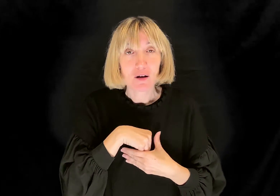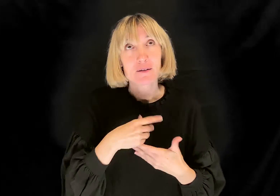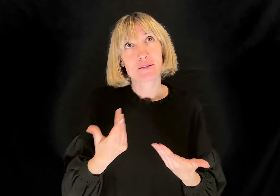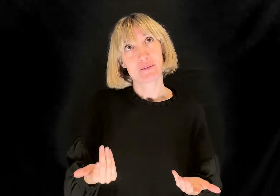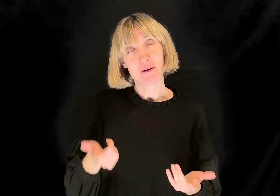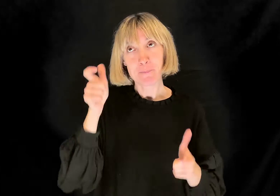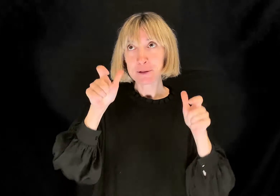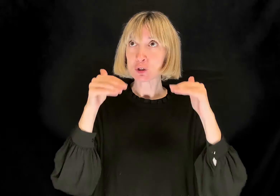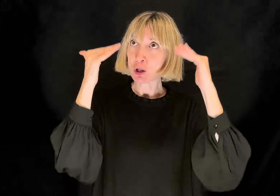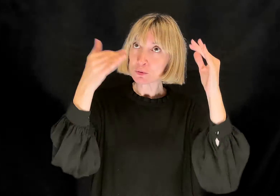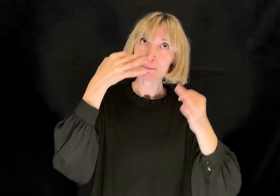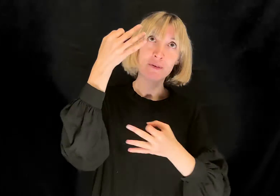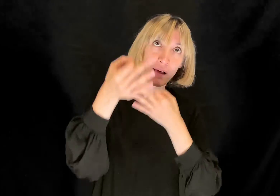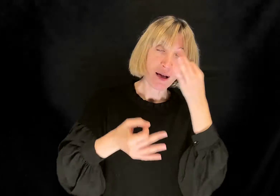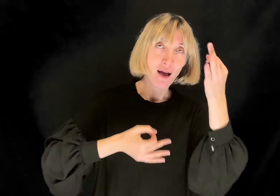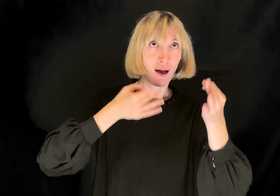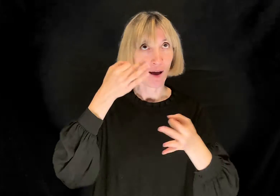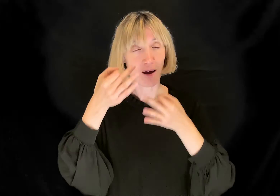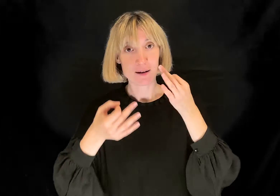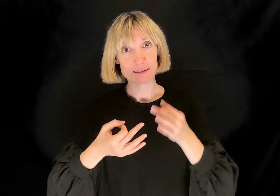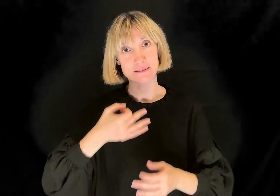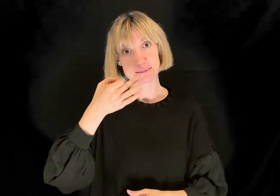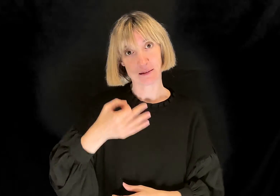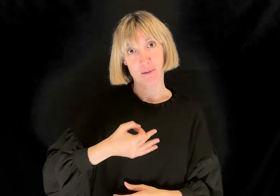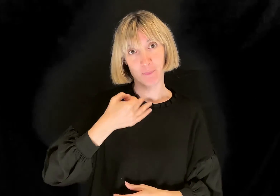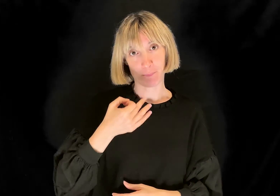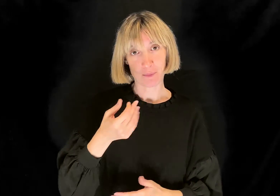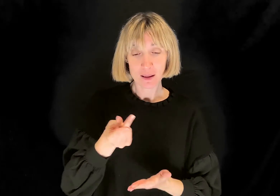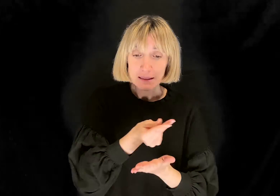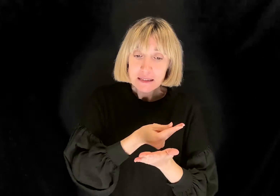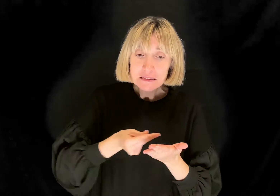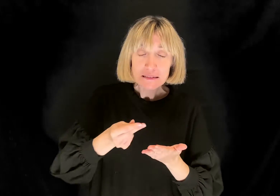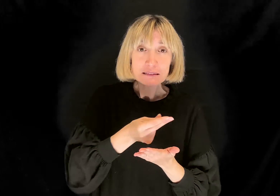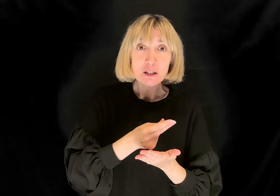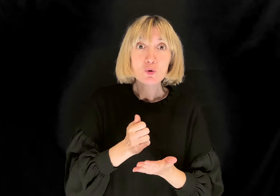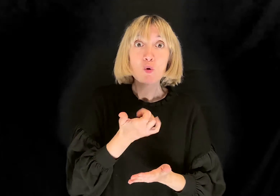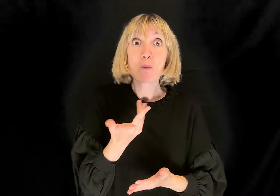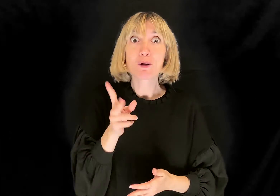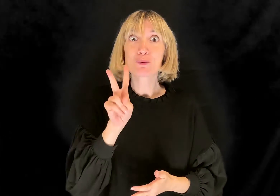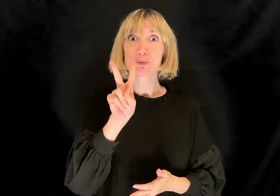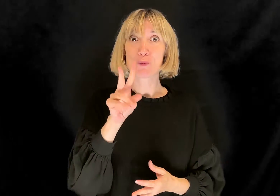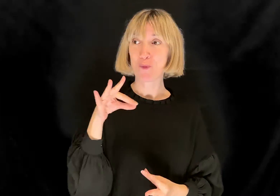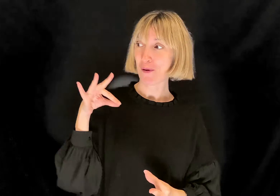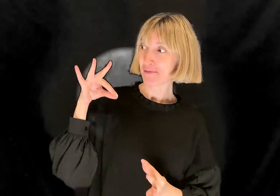spiegargliele le cose ai grandi. Il mio disegno numero due si presentava così.